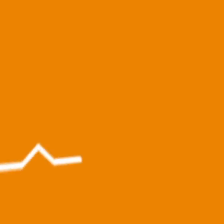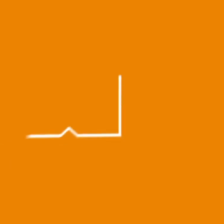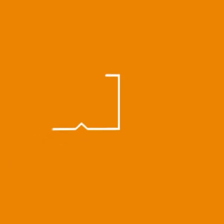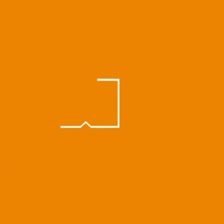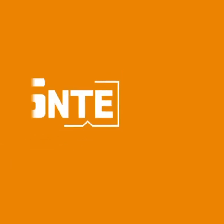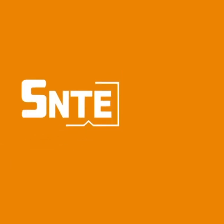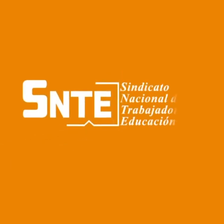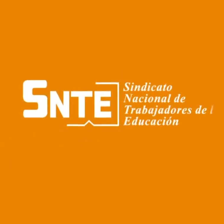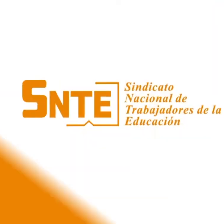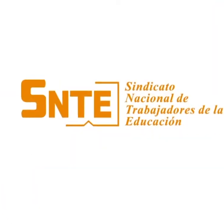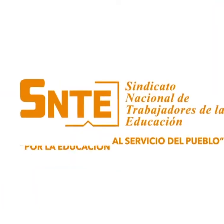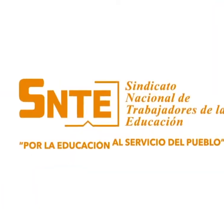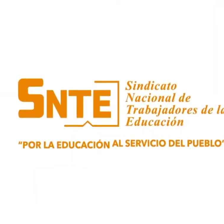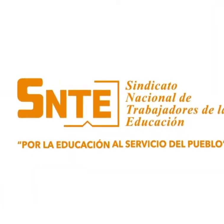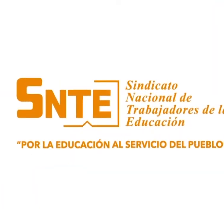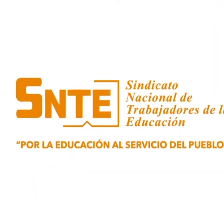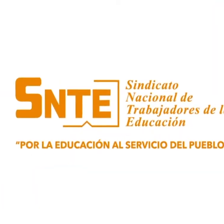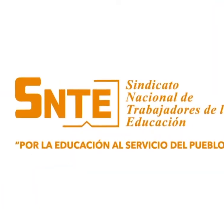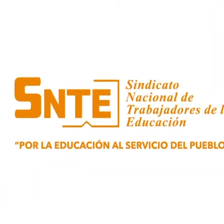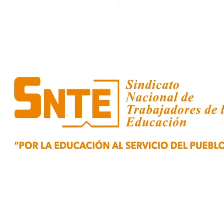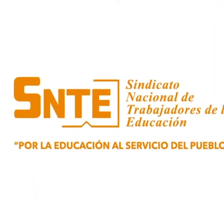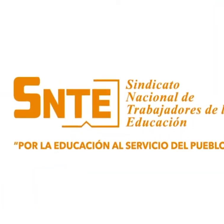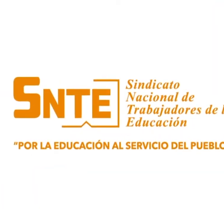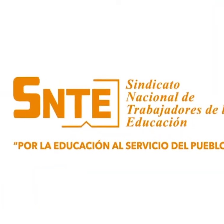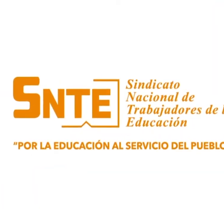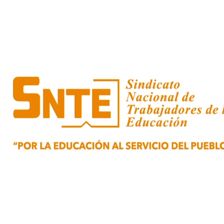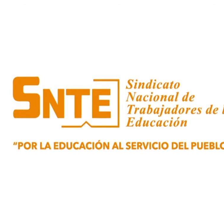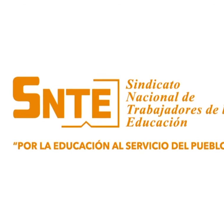Cente. Por la educación al servicio del pueblo.